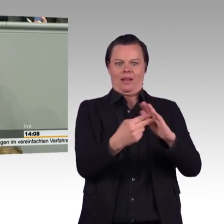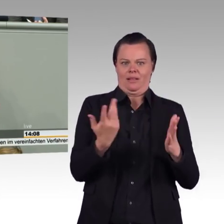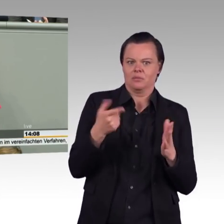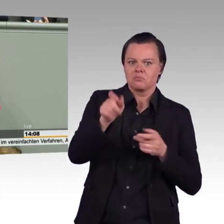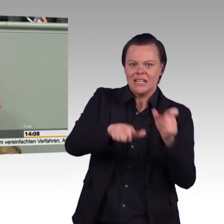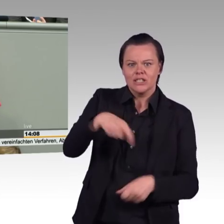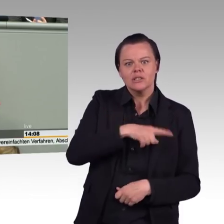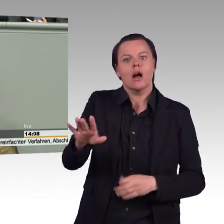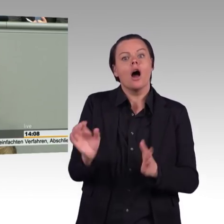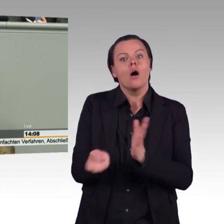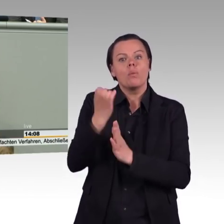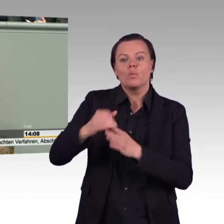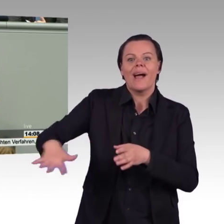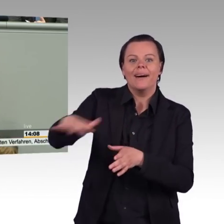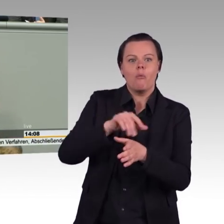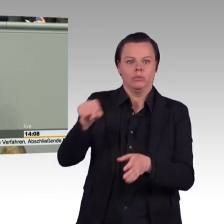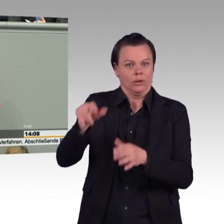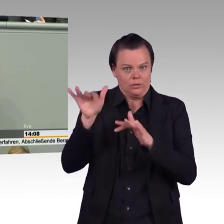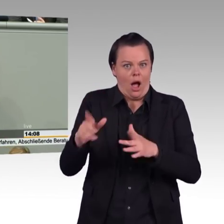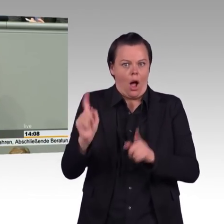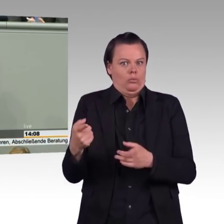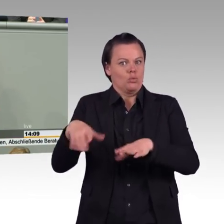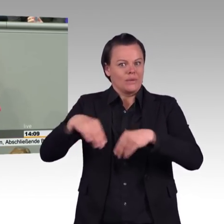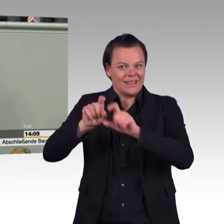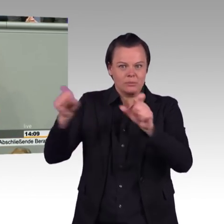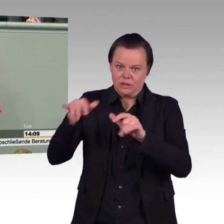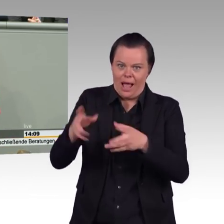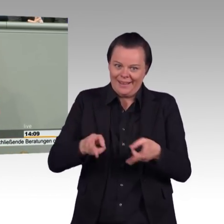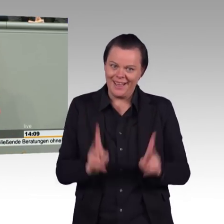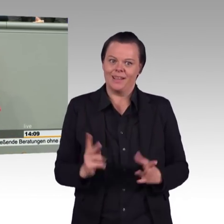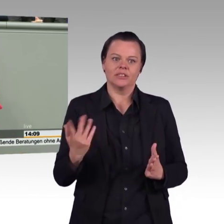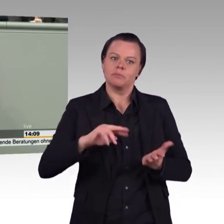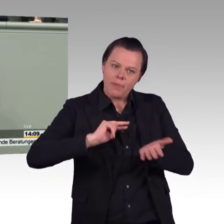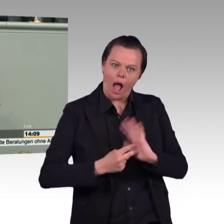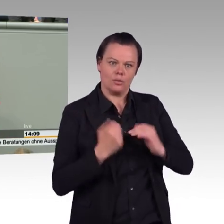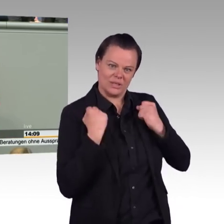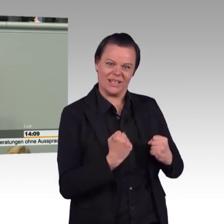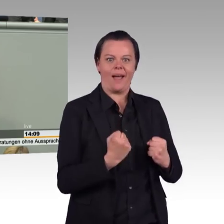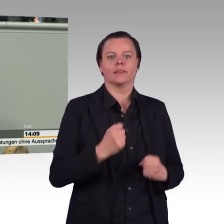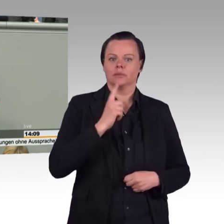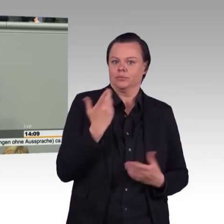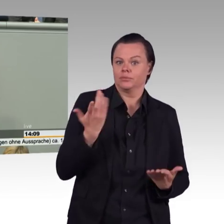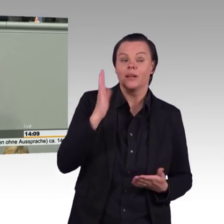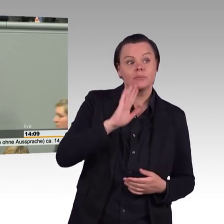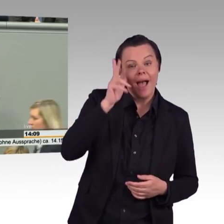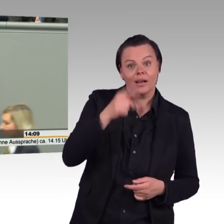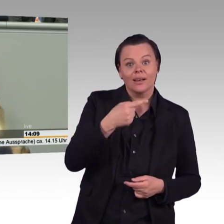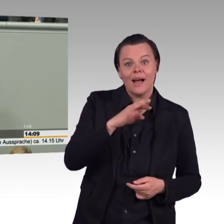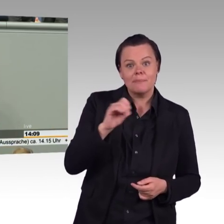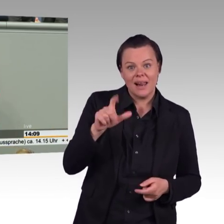könnten es anders machen, weil wir Ihre Verbündeten für den Kohleausstieg und für eine zukunftsfähige Politik sind. Verbündete für mehr Mut in der